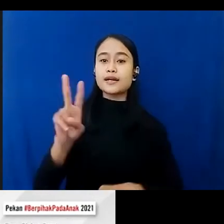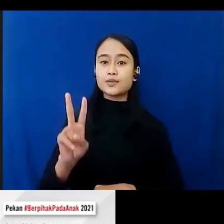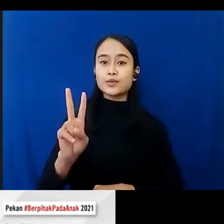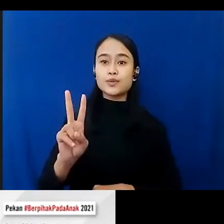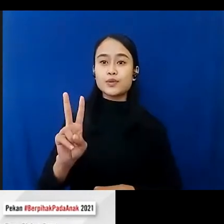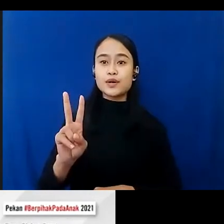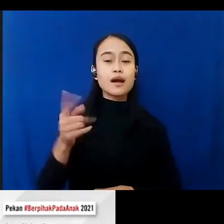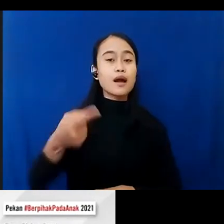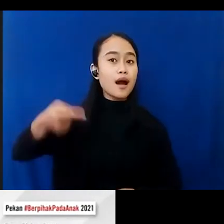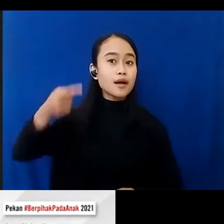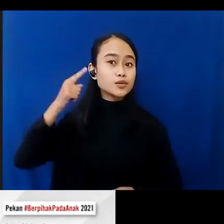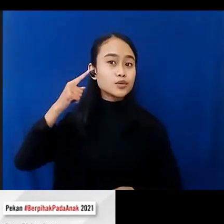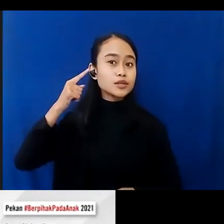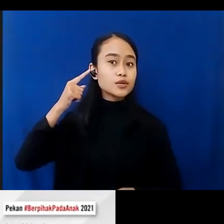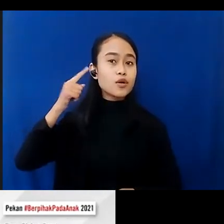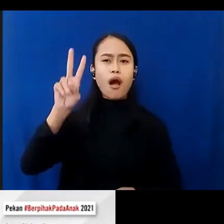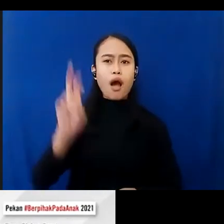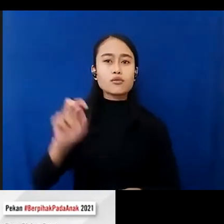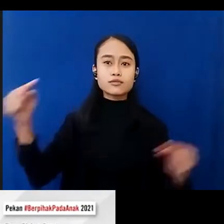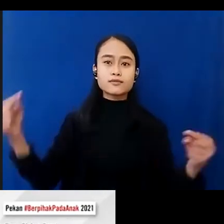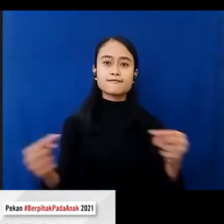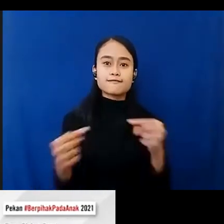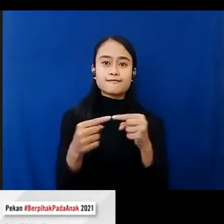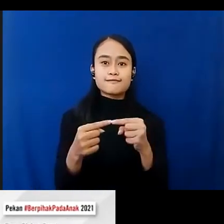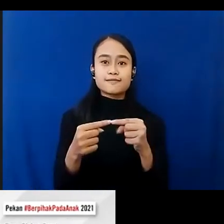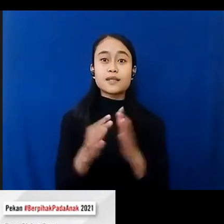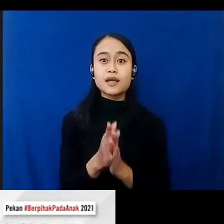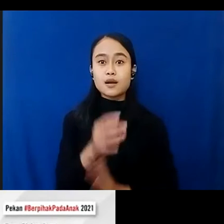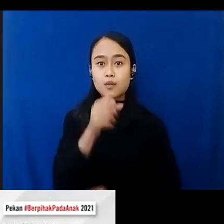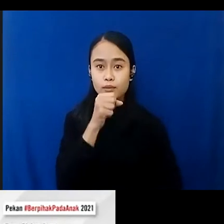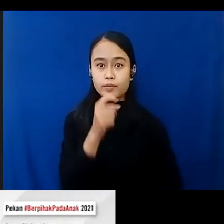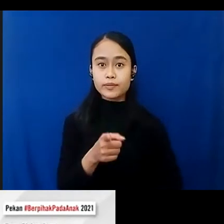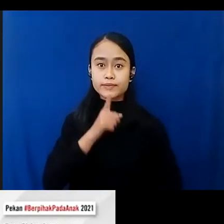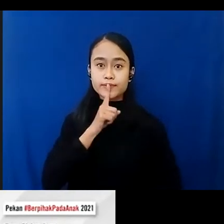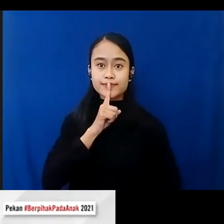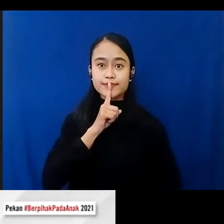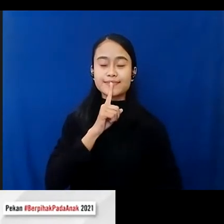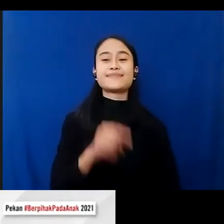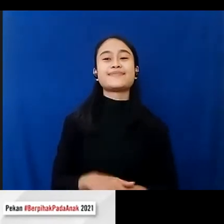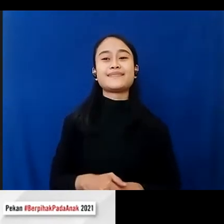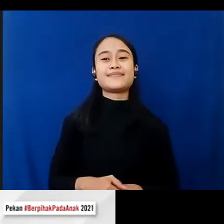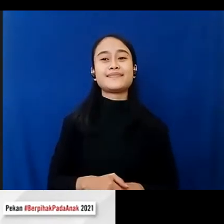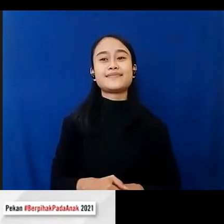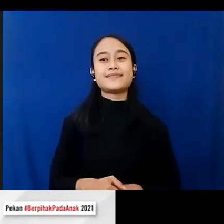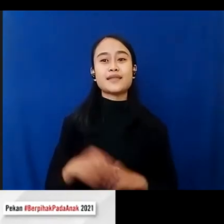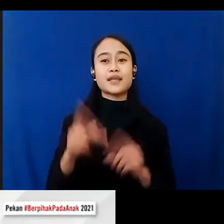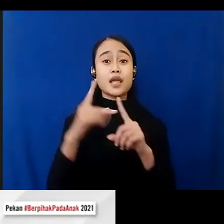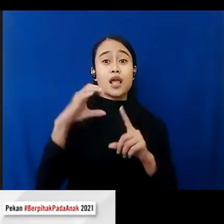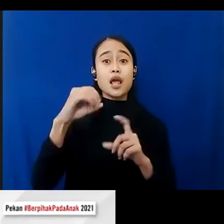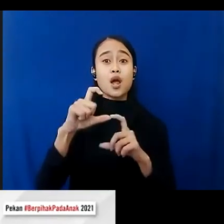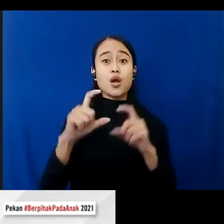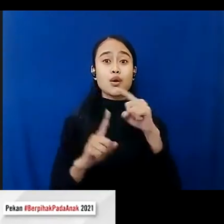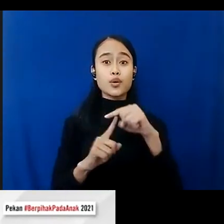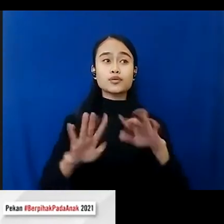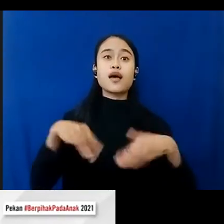tersambung dan mikrofon dalam keadaan mati atau mute. Dan hanya host atau moderator yang mengatur